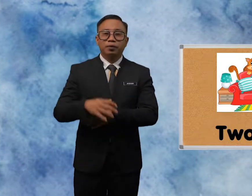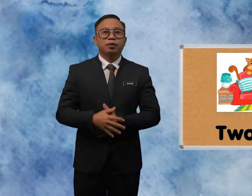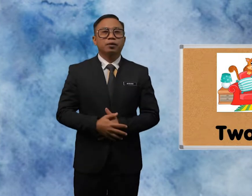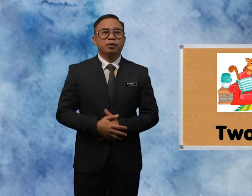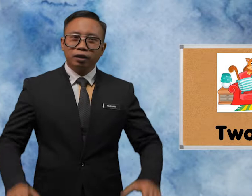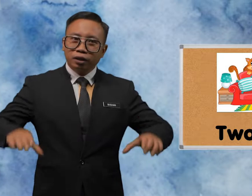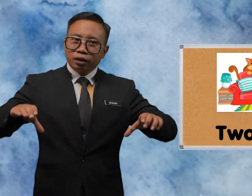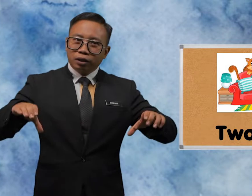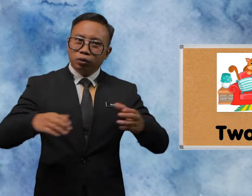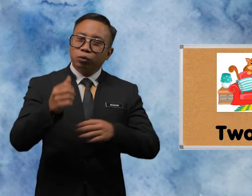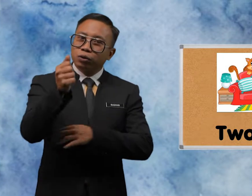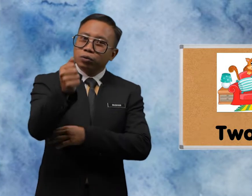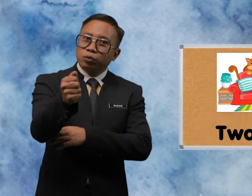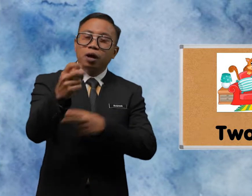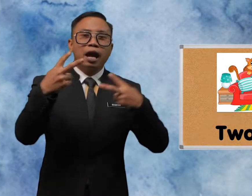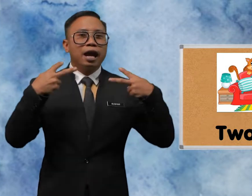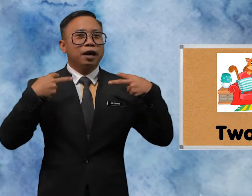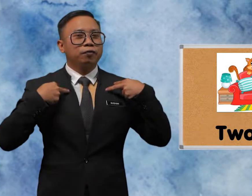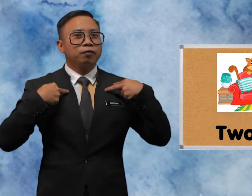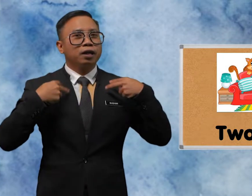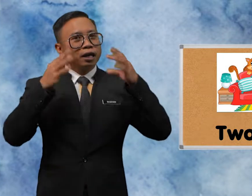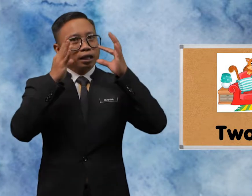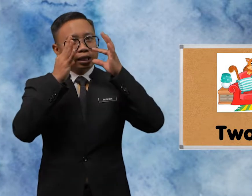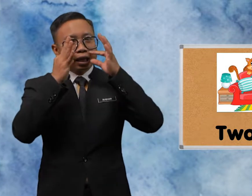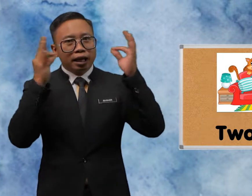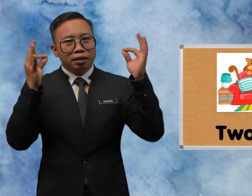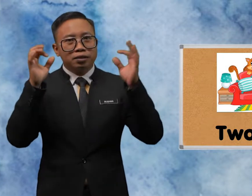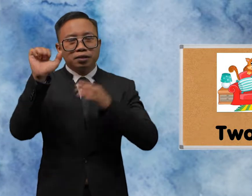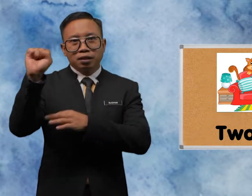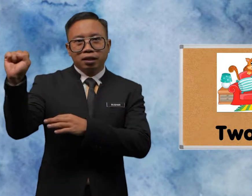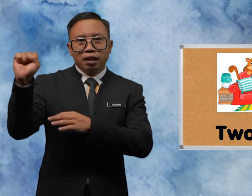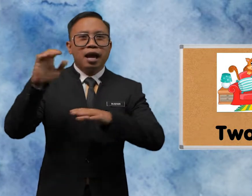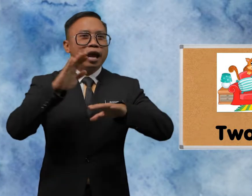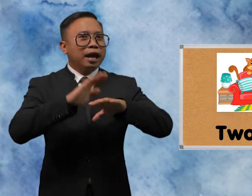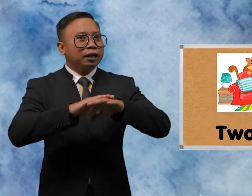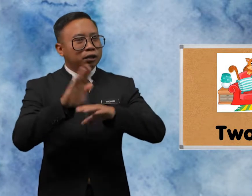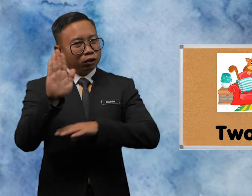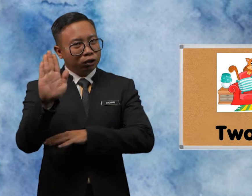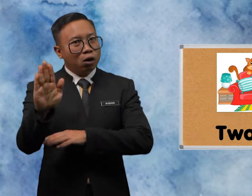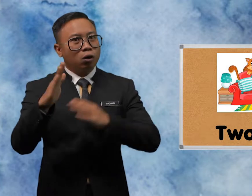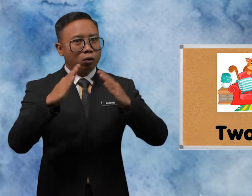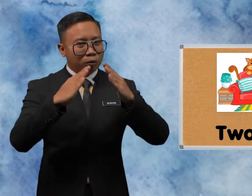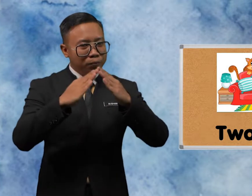Do You Have Cats At Your Home